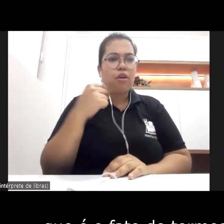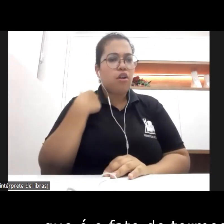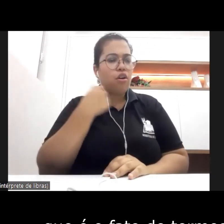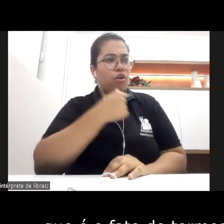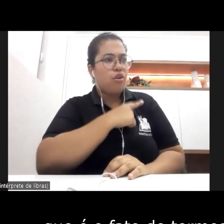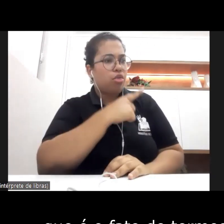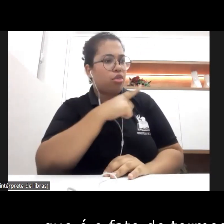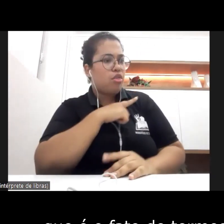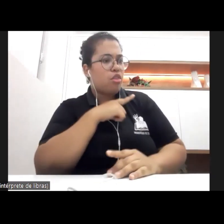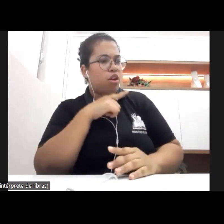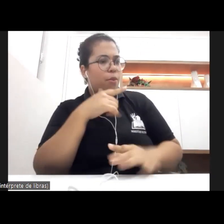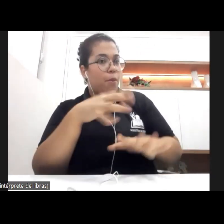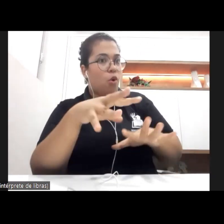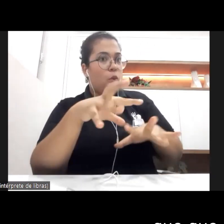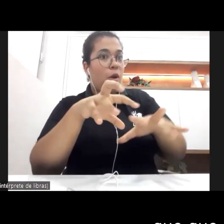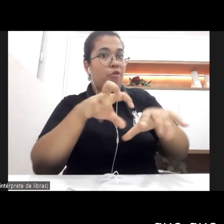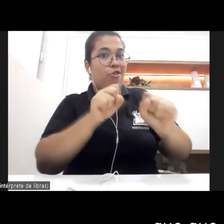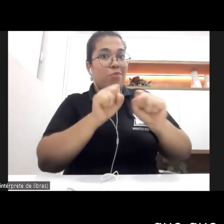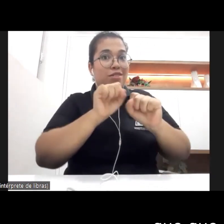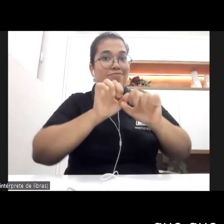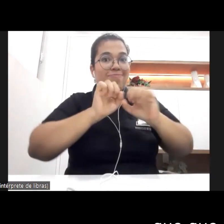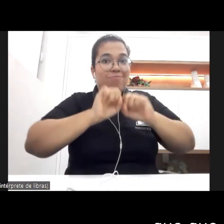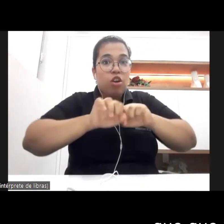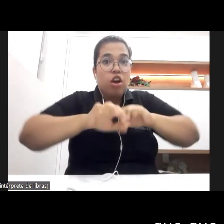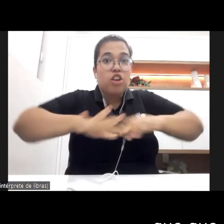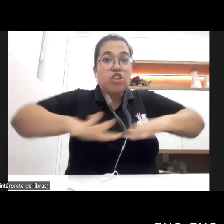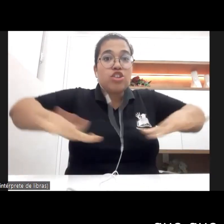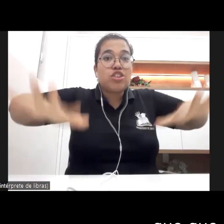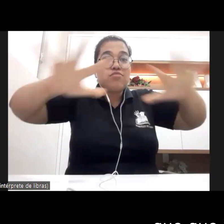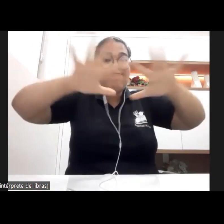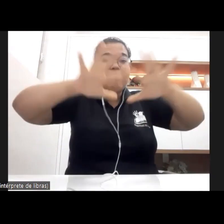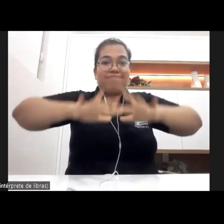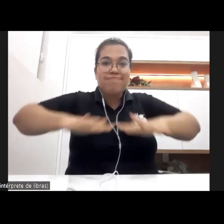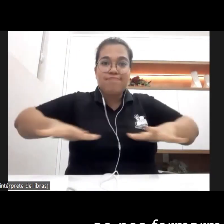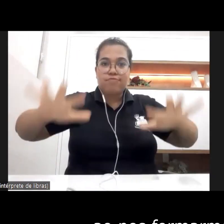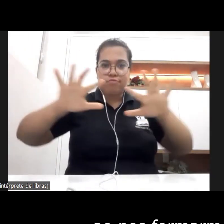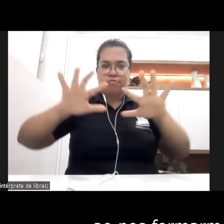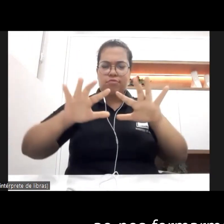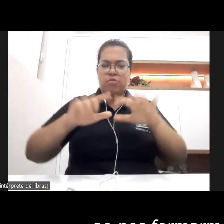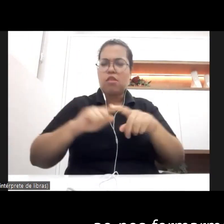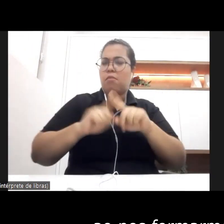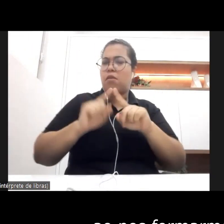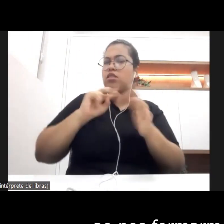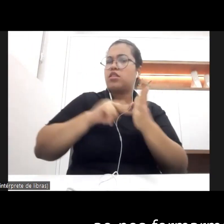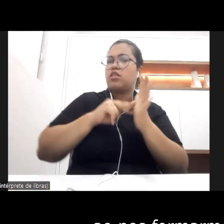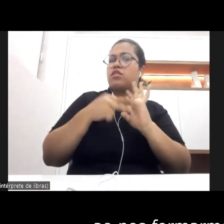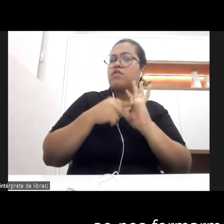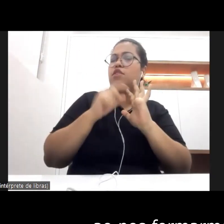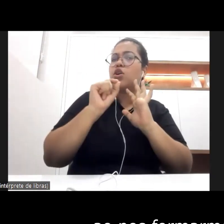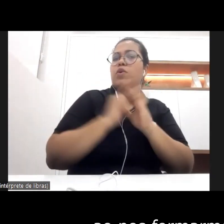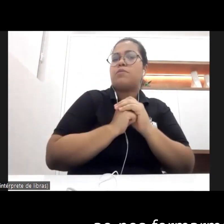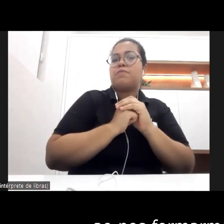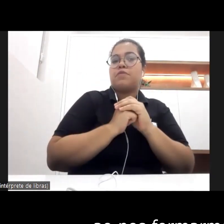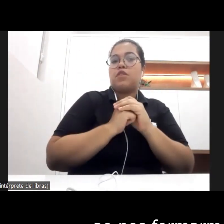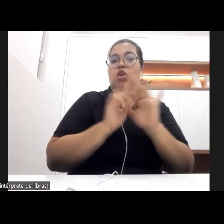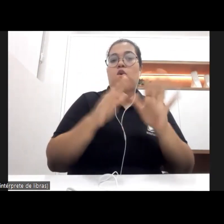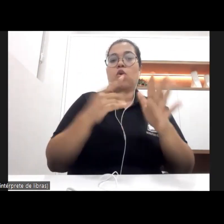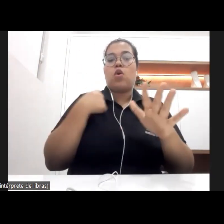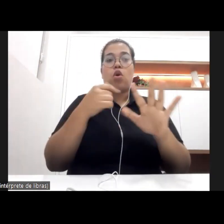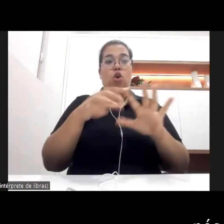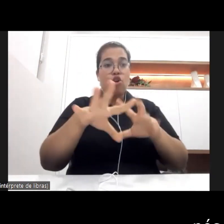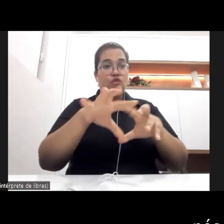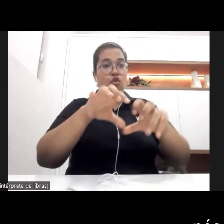generalista. O que isso significa? Ao nos formarmos assistentes sociais,